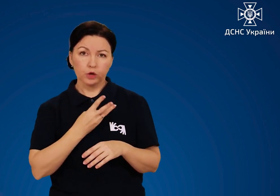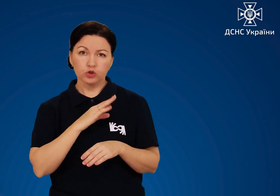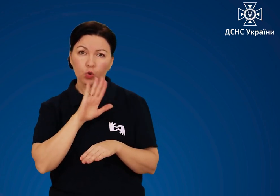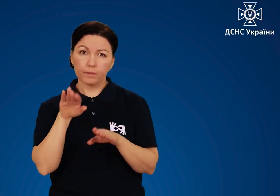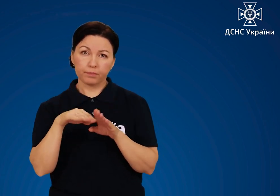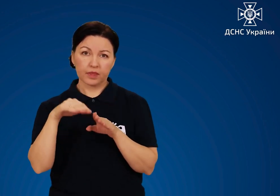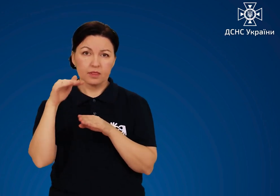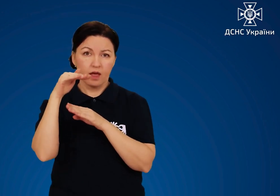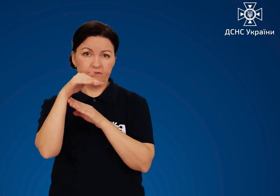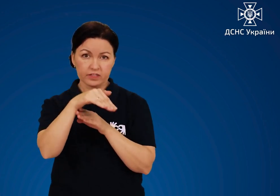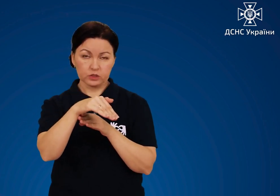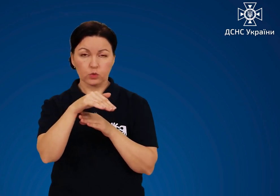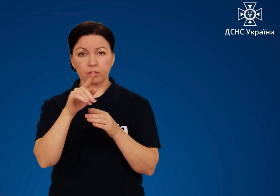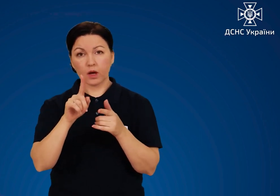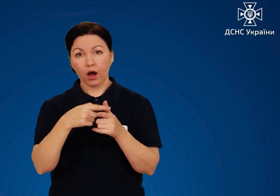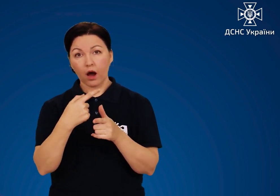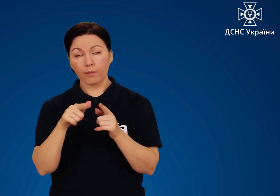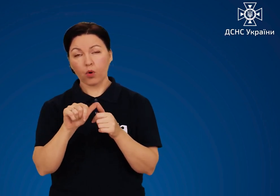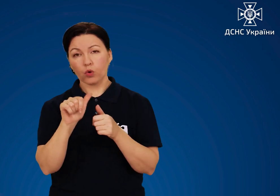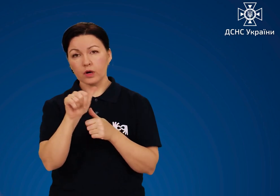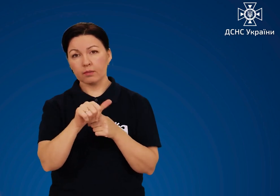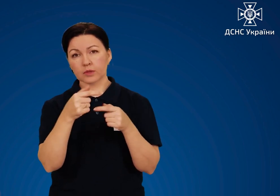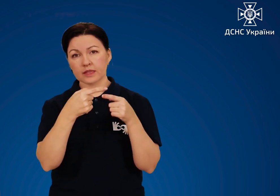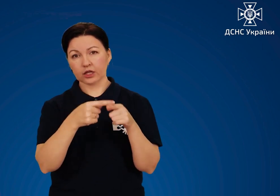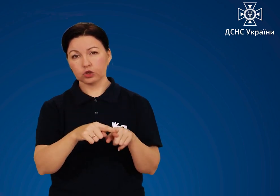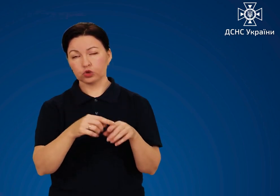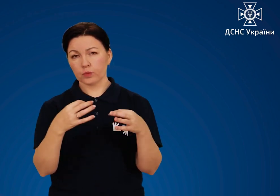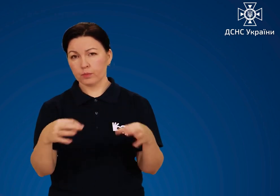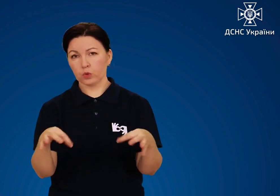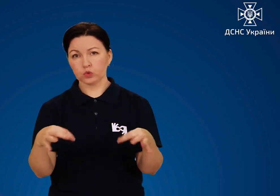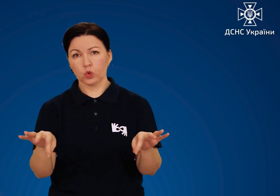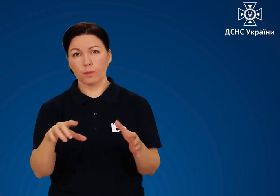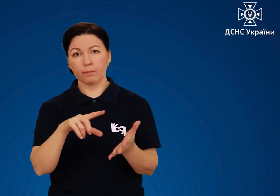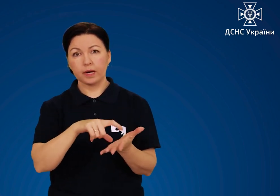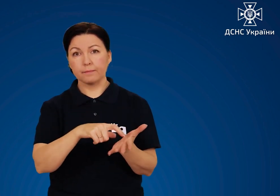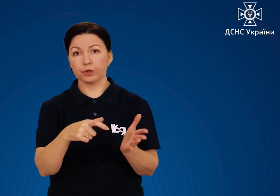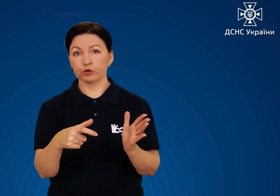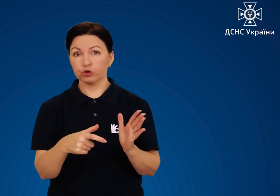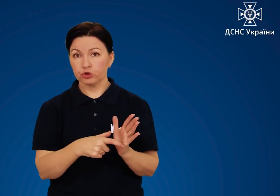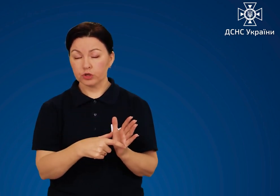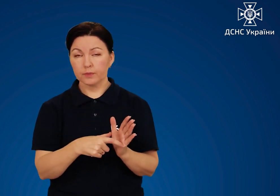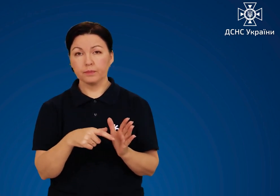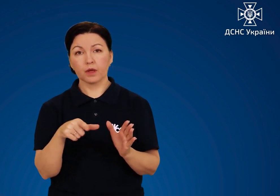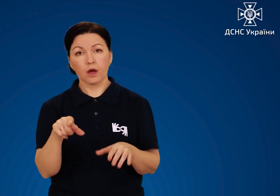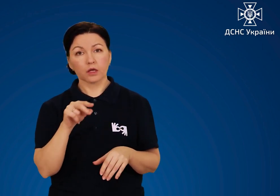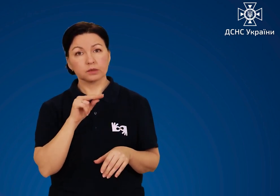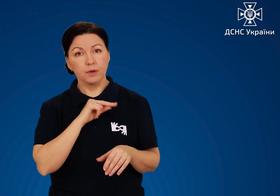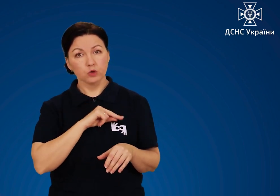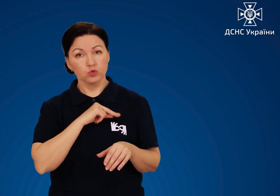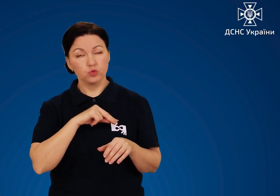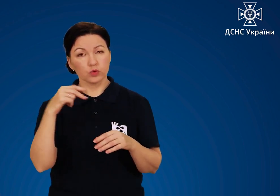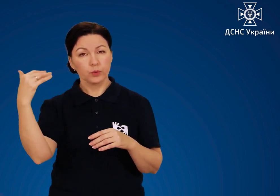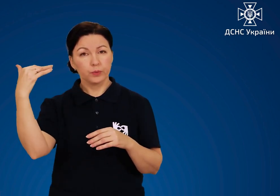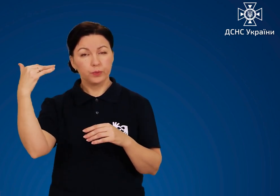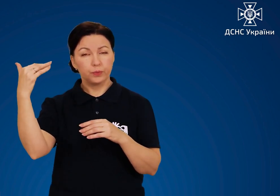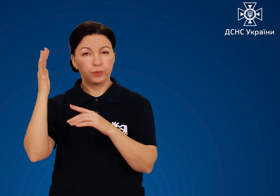бажано під навісом, або в окремому технічному просторому приміщенні з